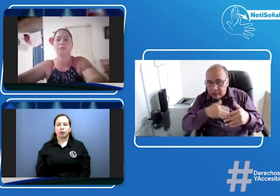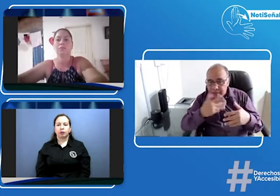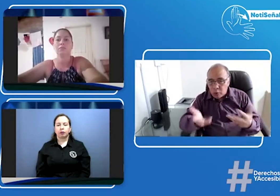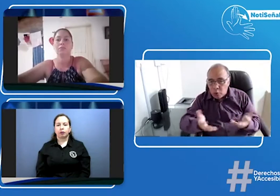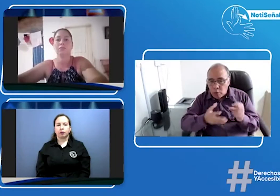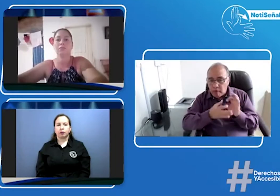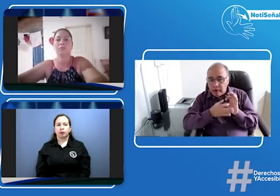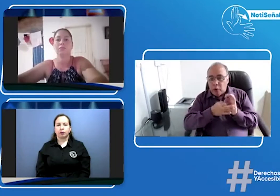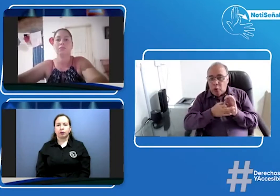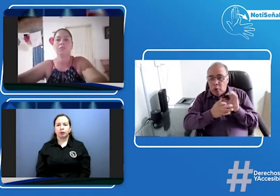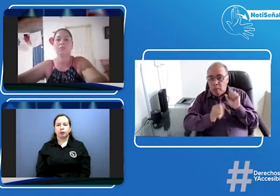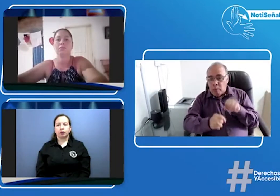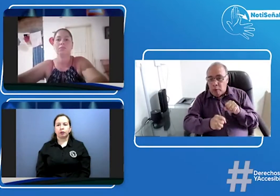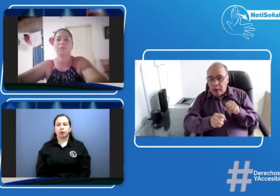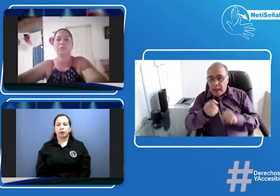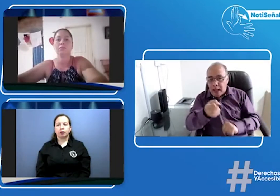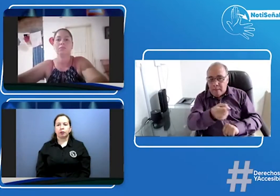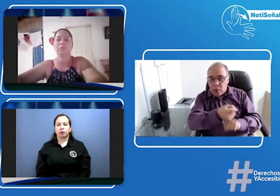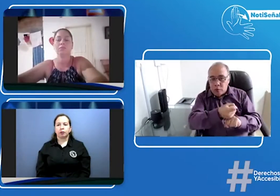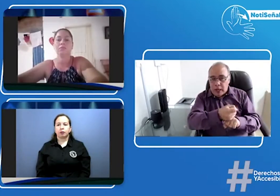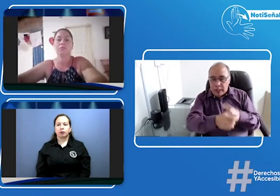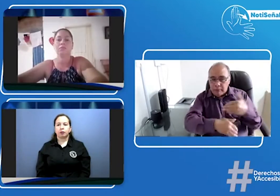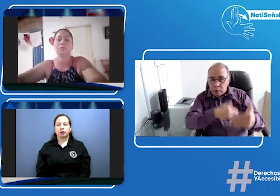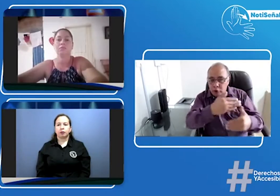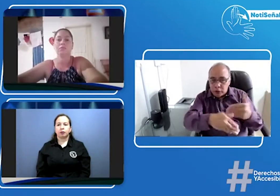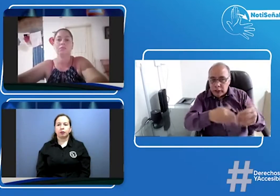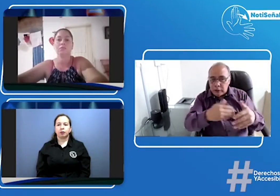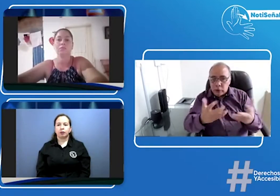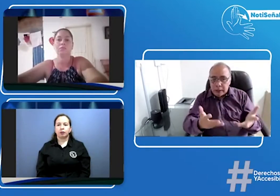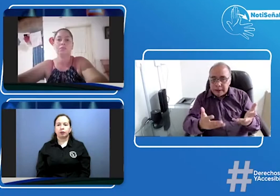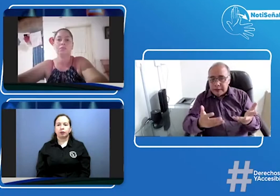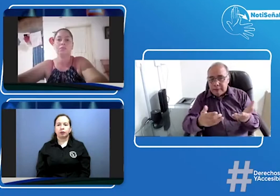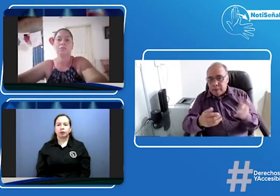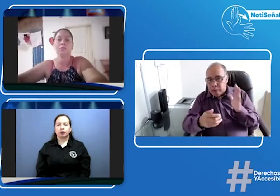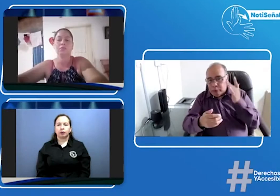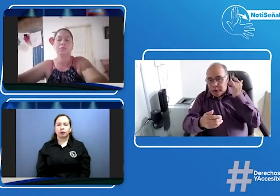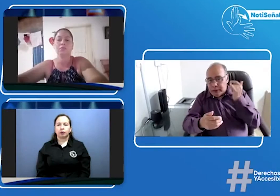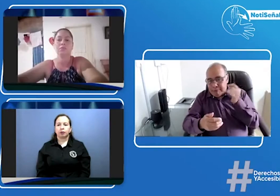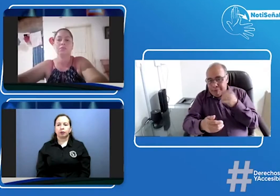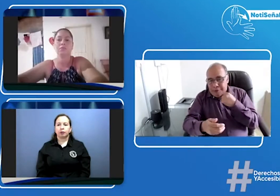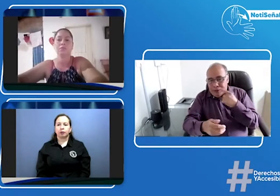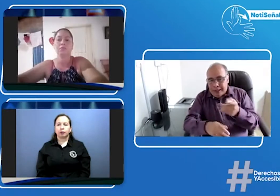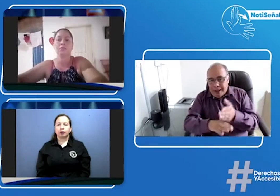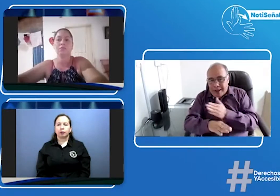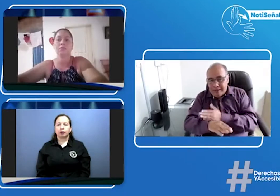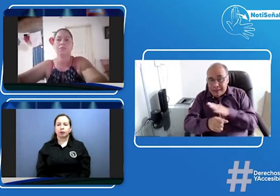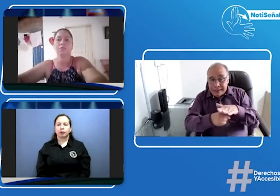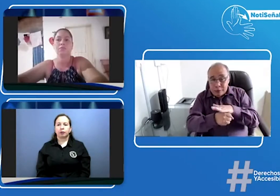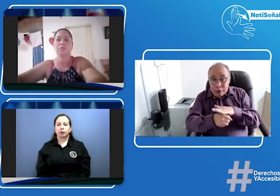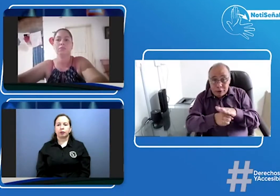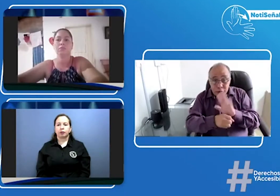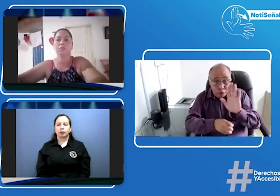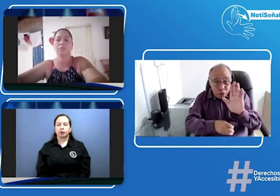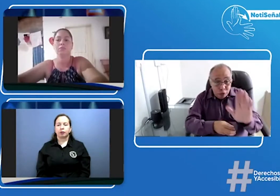las situaciones que estén ocurriendo también y como nosotros desde la federación pues podemos apoyarlos y apoyarlas